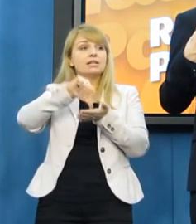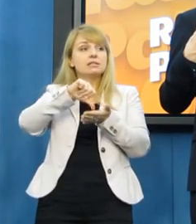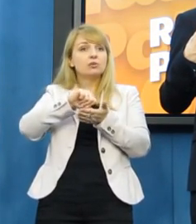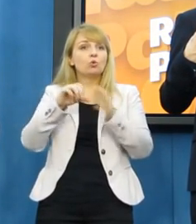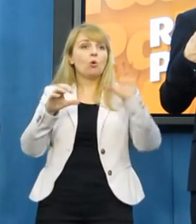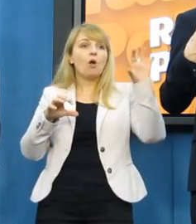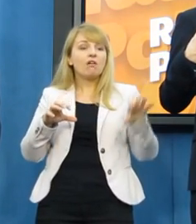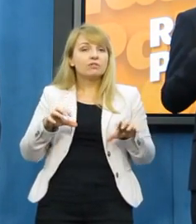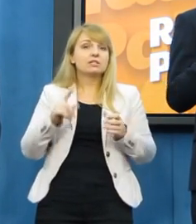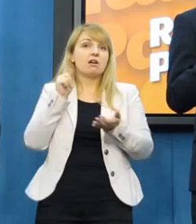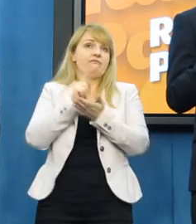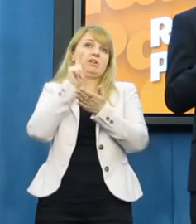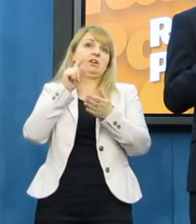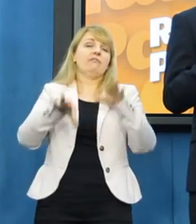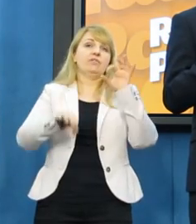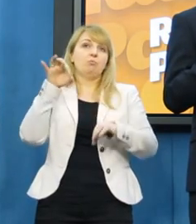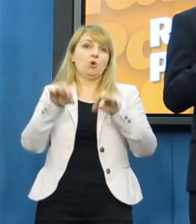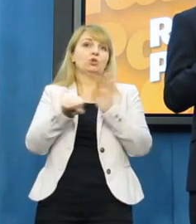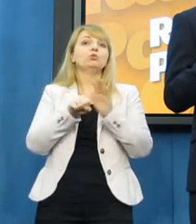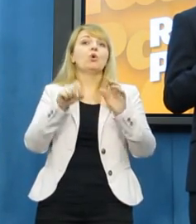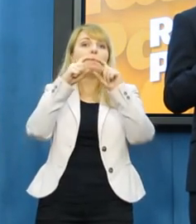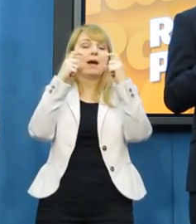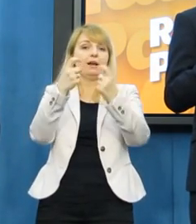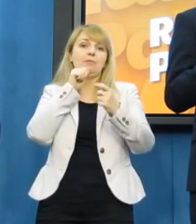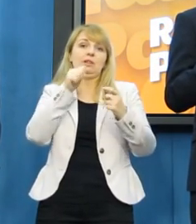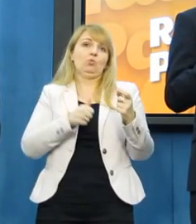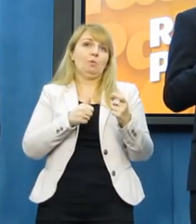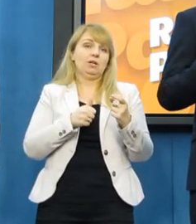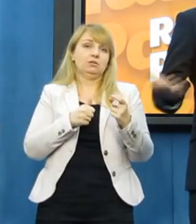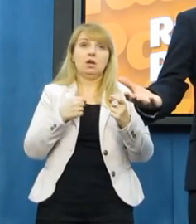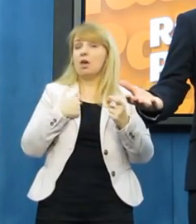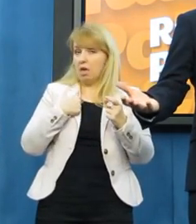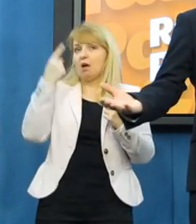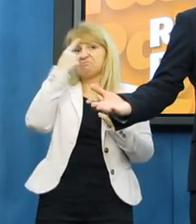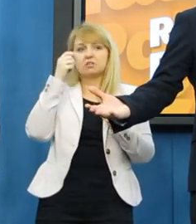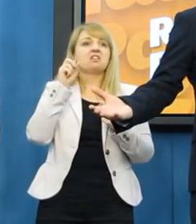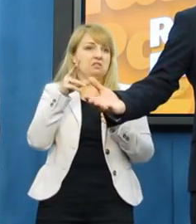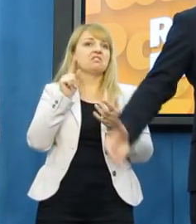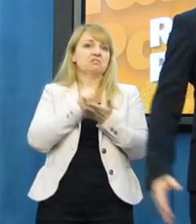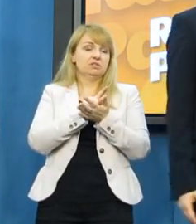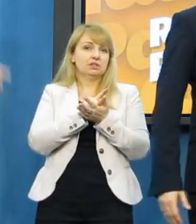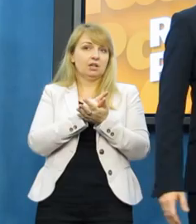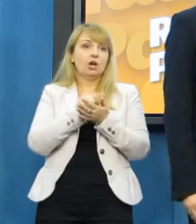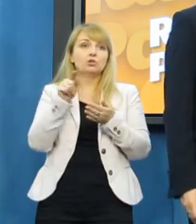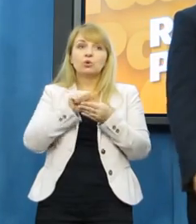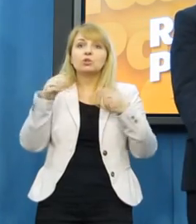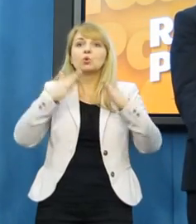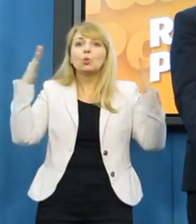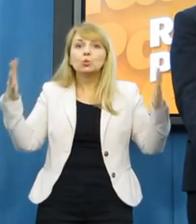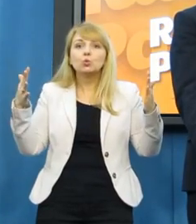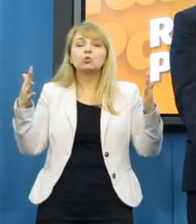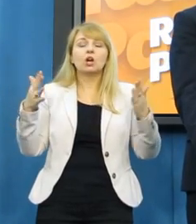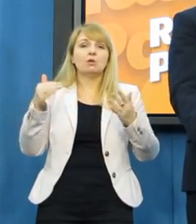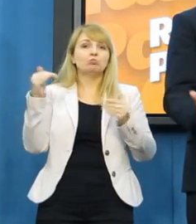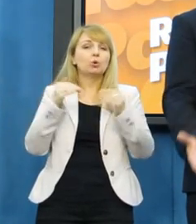do Parlamentu Europejskiego? Bo jeśli wygra, a ja uważam, że wygra, to wtedy po prostu staję przed niesamowitą szansą na prawdziwej